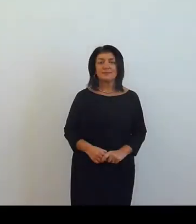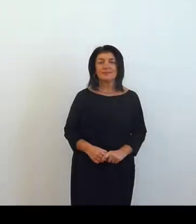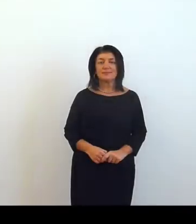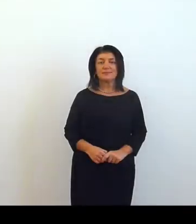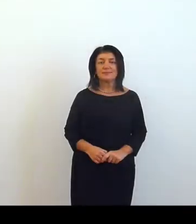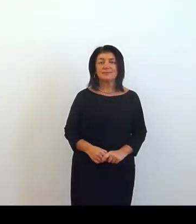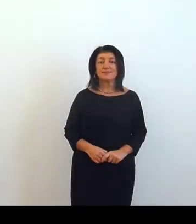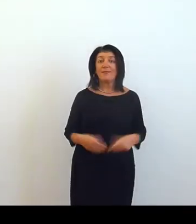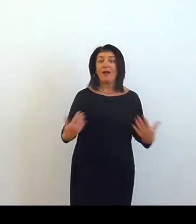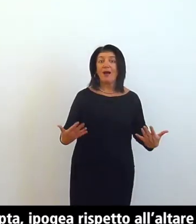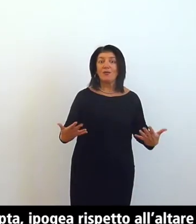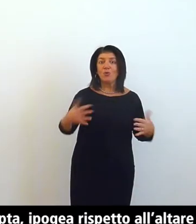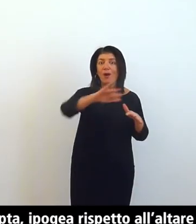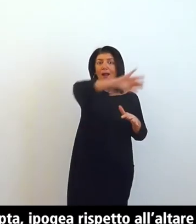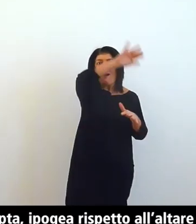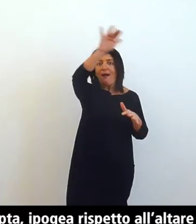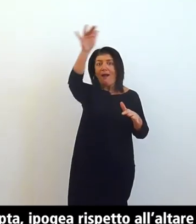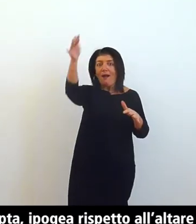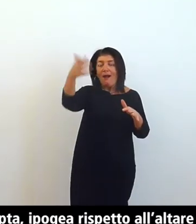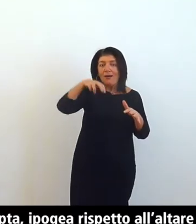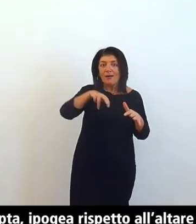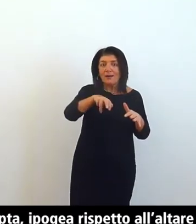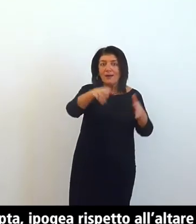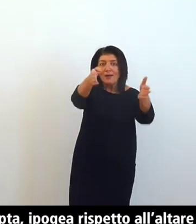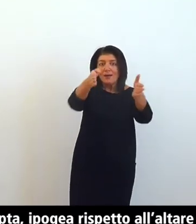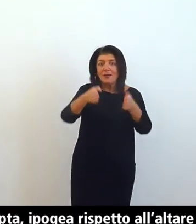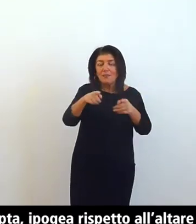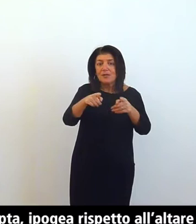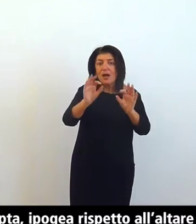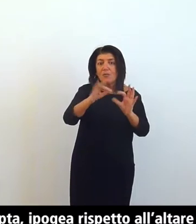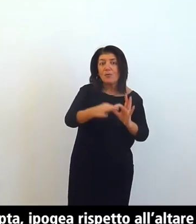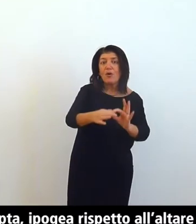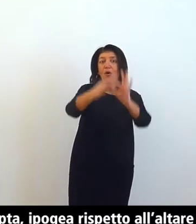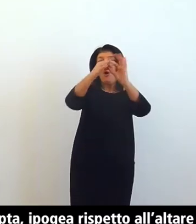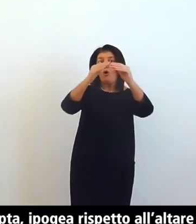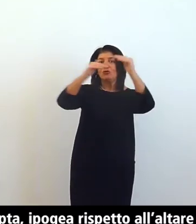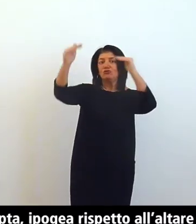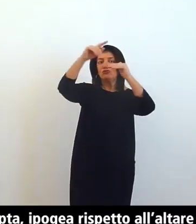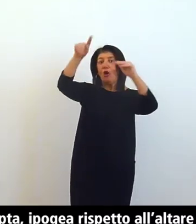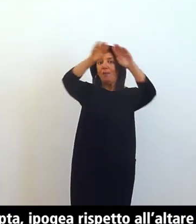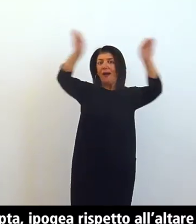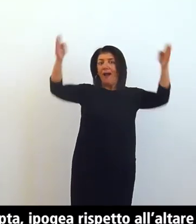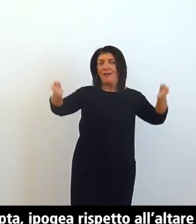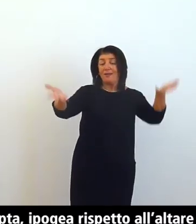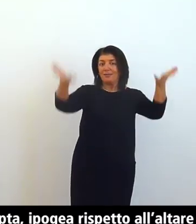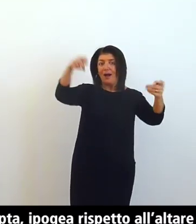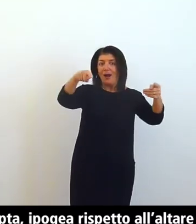l'attuale cripta ipogea rispetto all'altare maggiore si apre verso la navata centrale con una